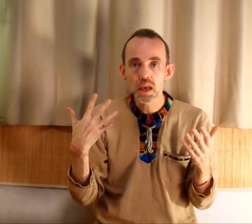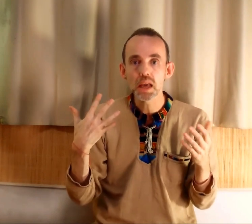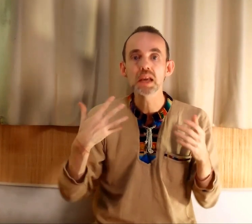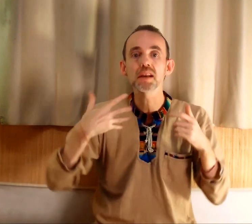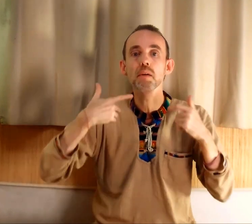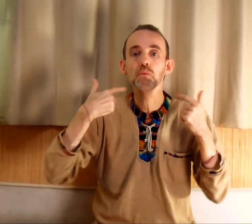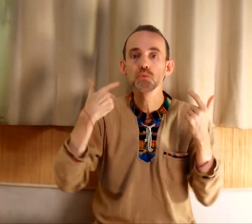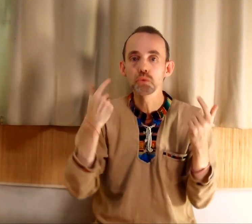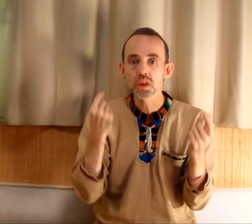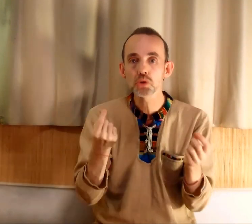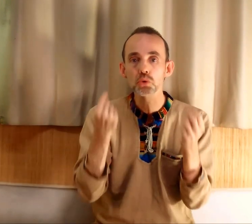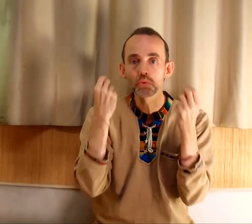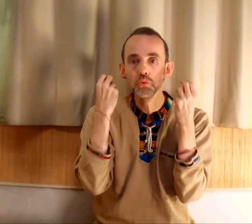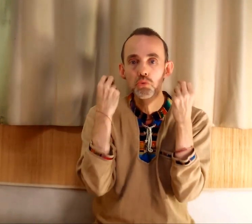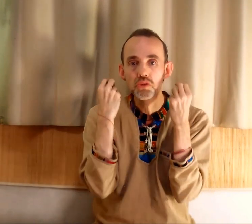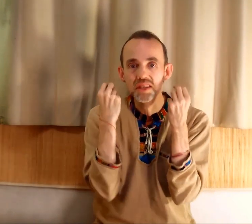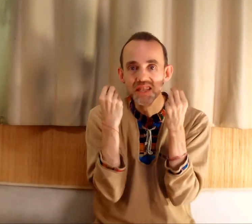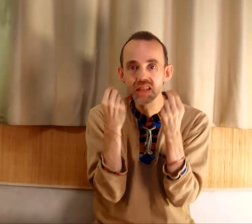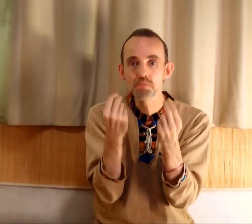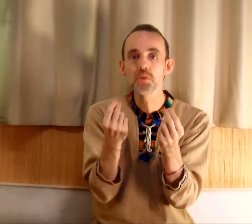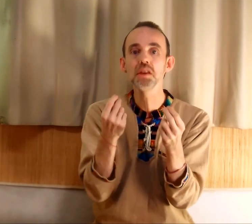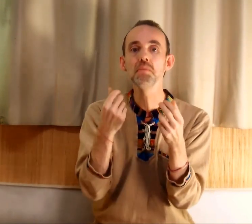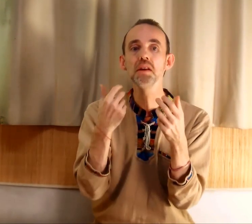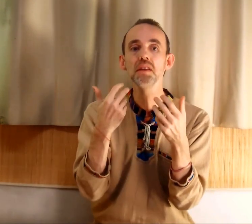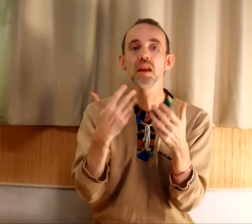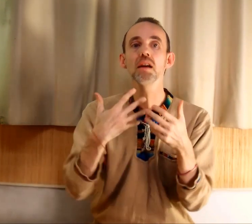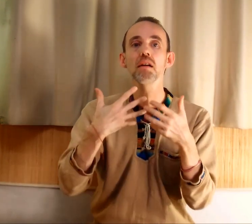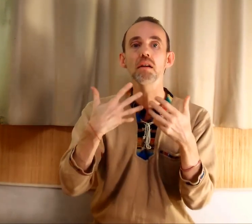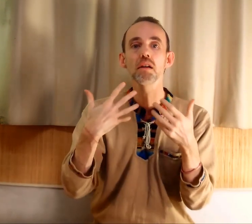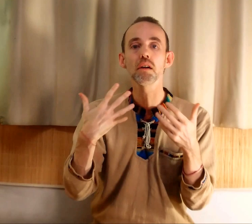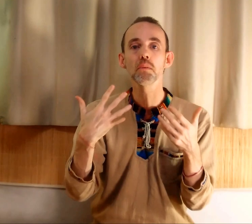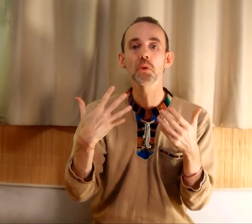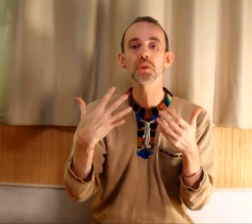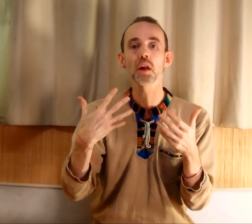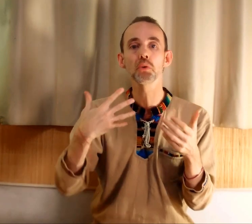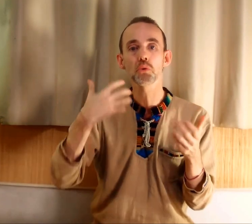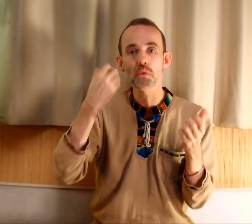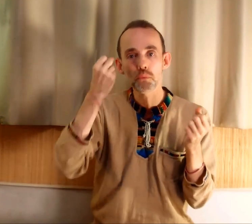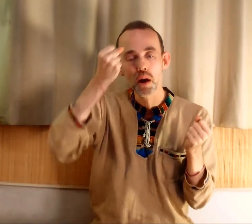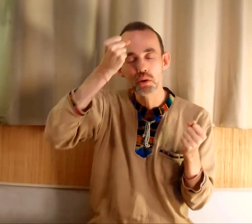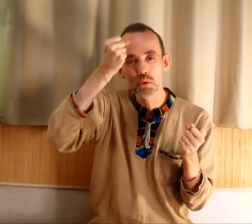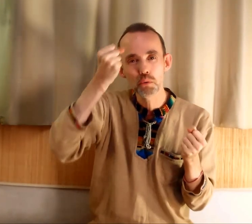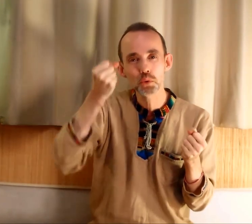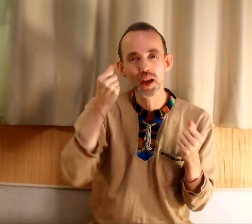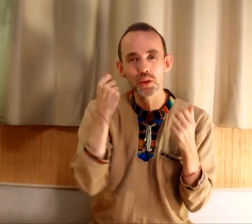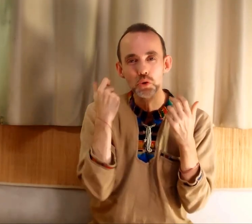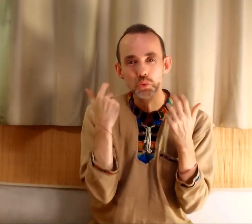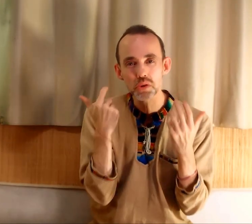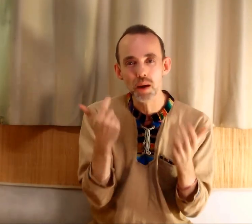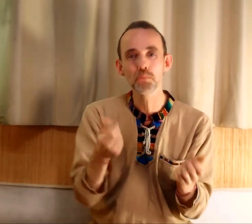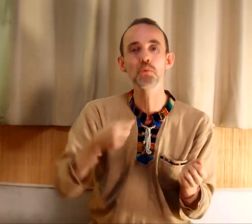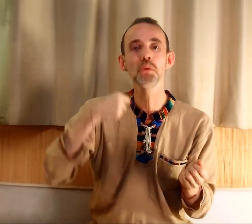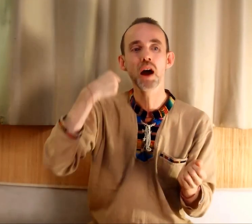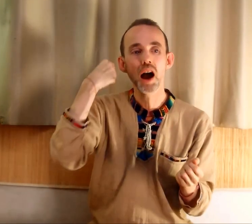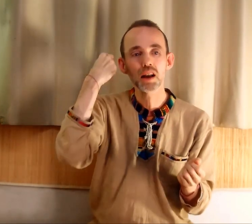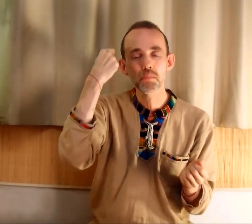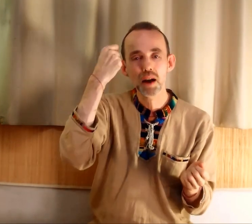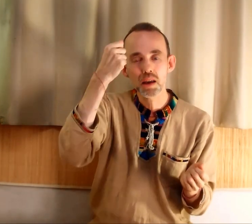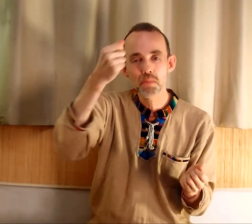Et ça va vous donner surtout une disponibilité mentale. Donc, une fois que votre attention ne sera plus accaparée